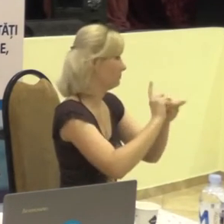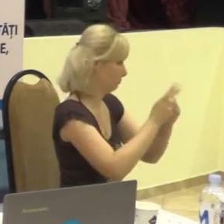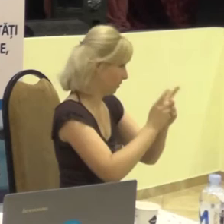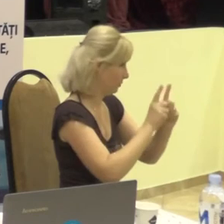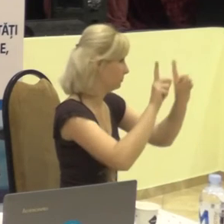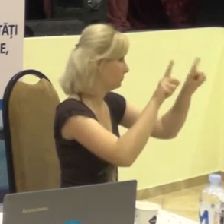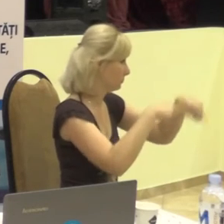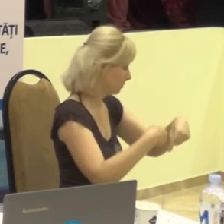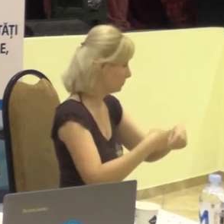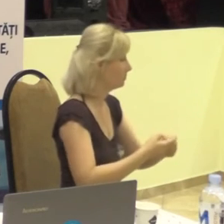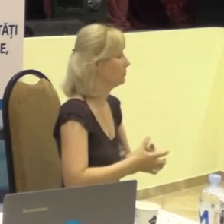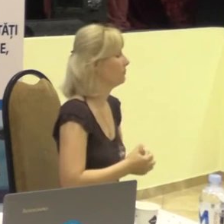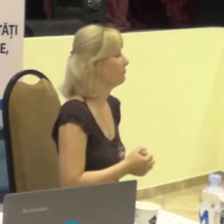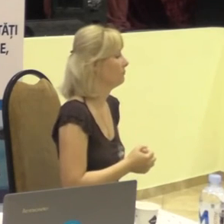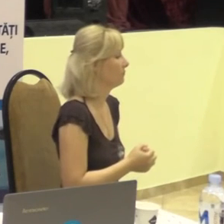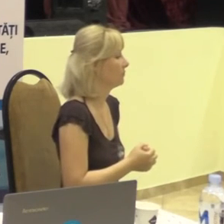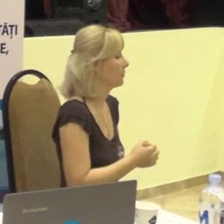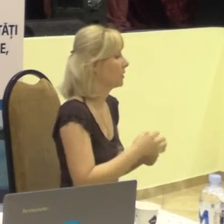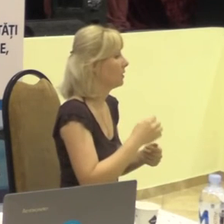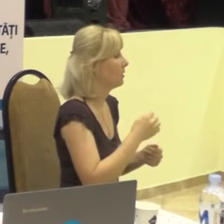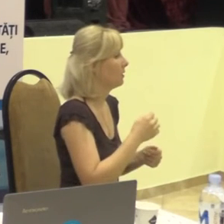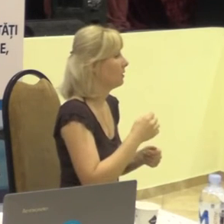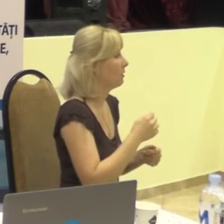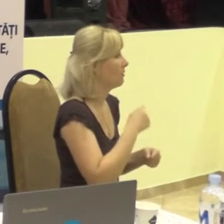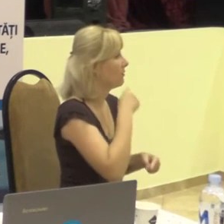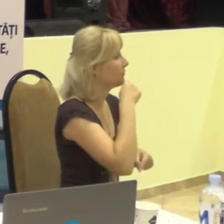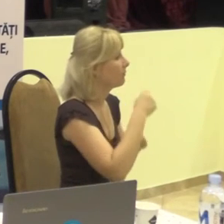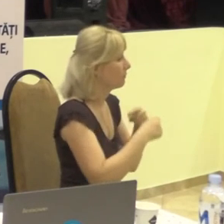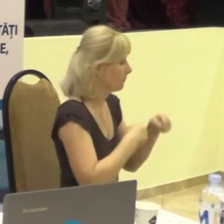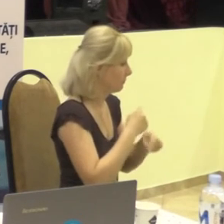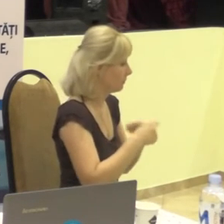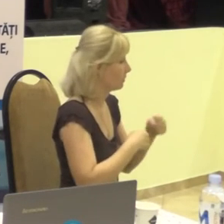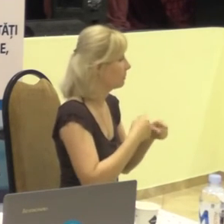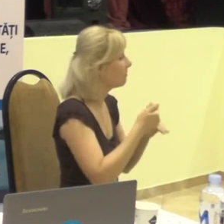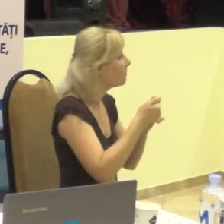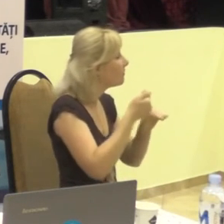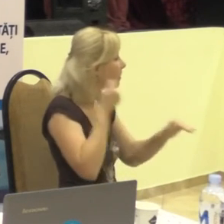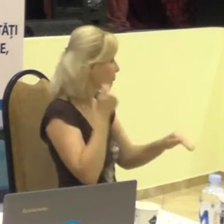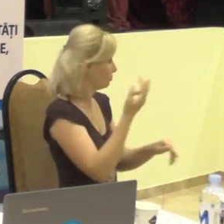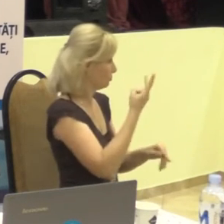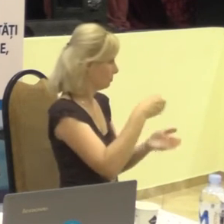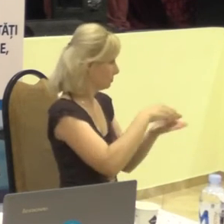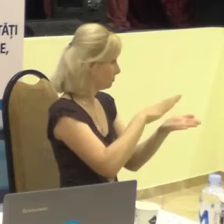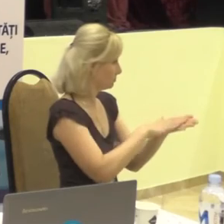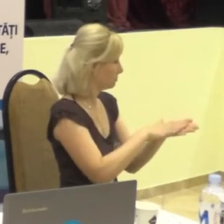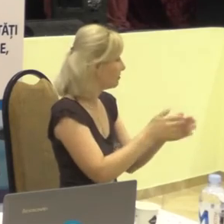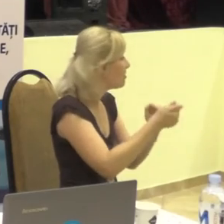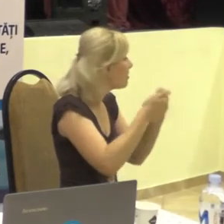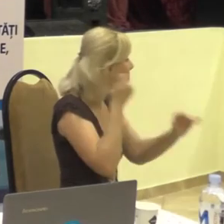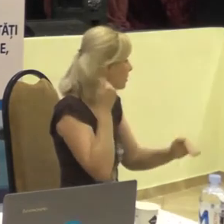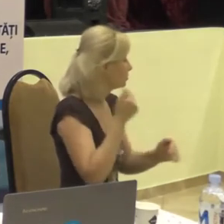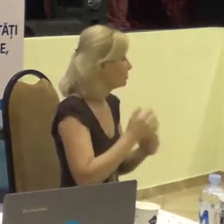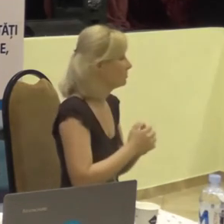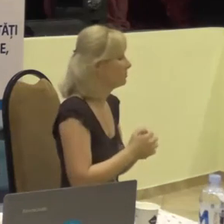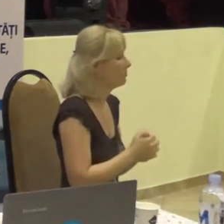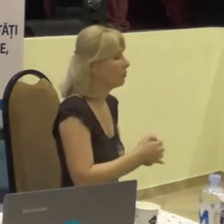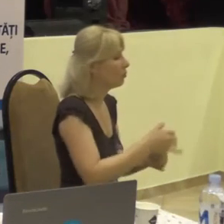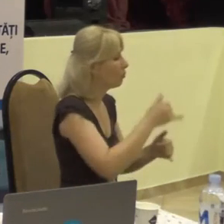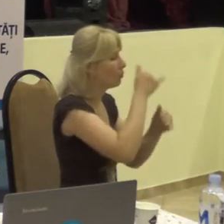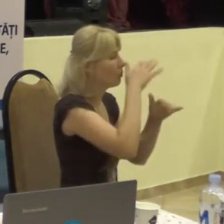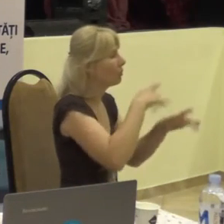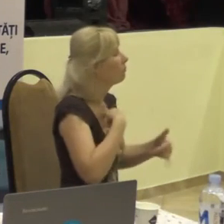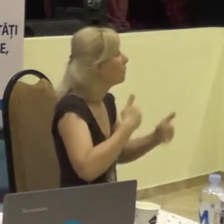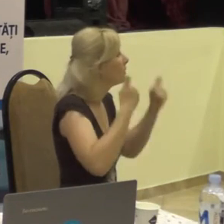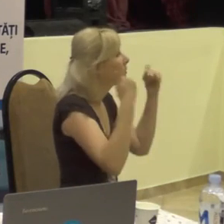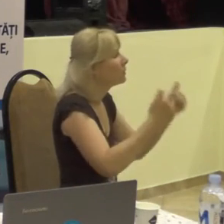limbajul semnelor se efectuază preventiv, din timp. Nu, uite, eu